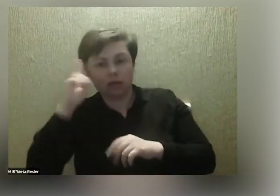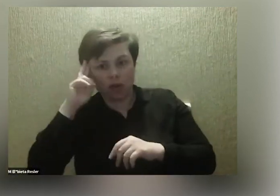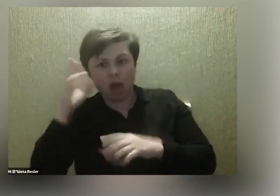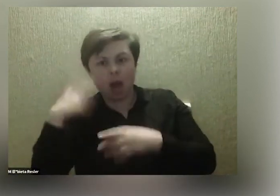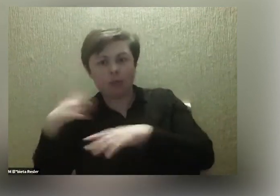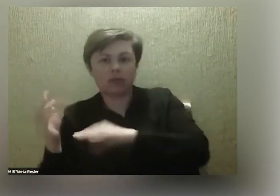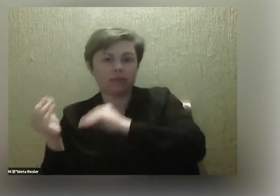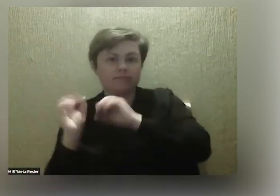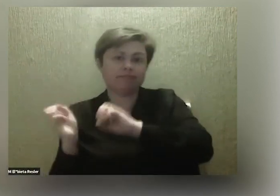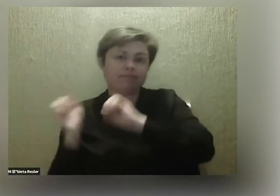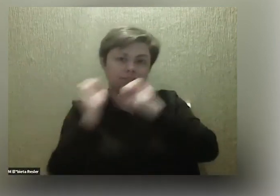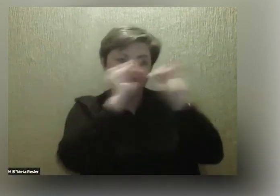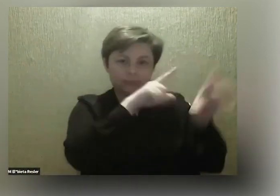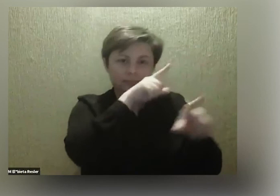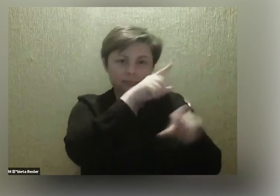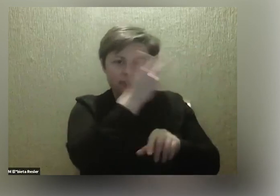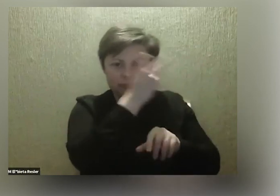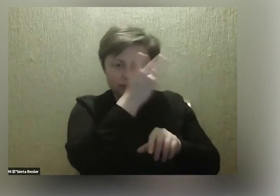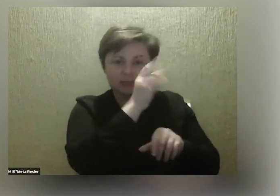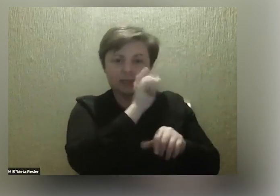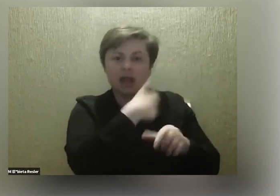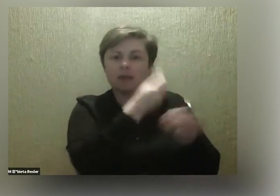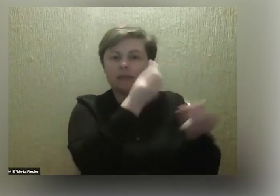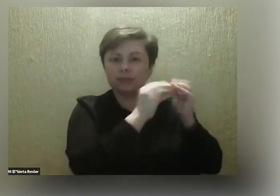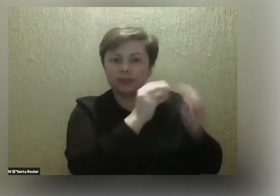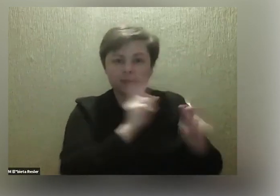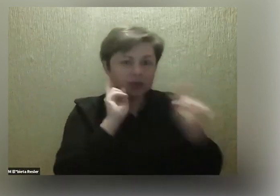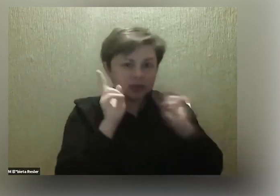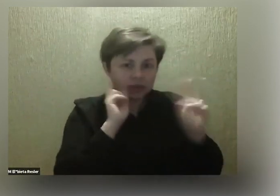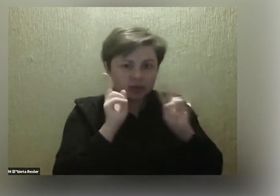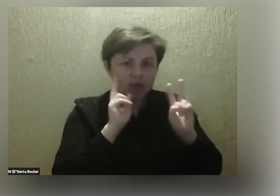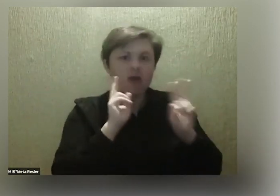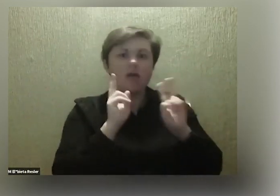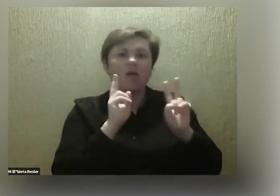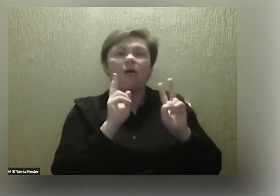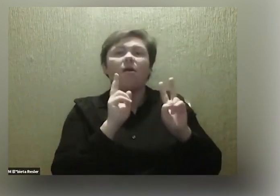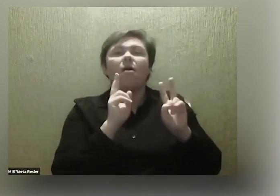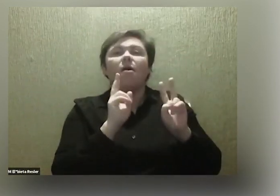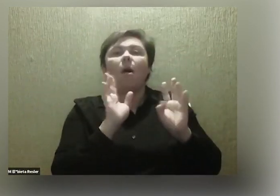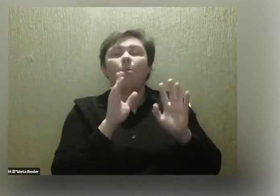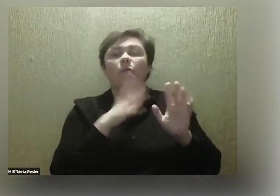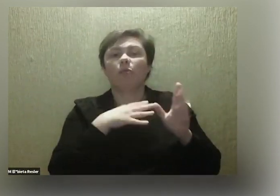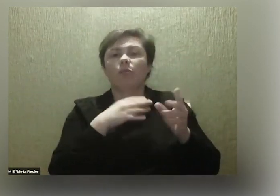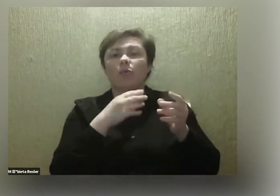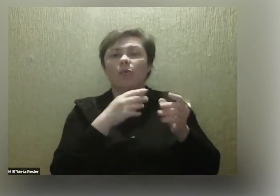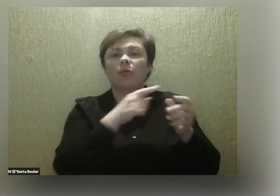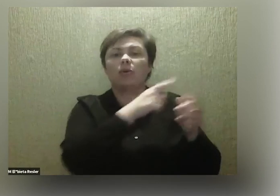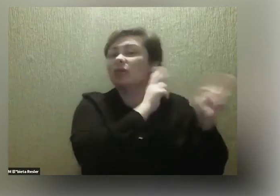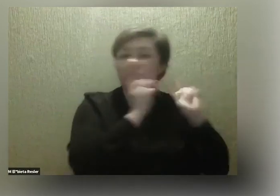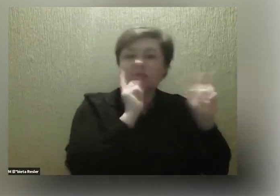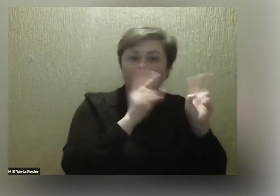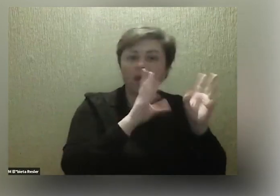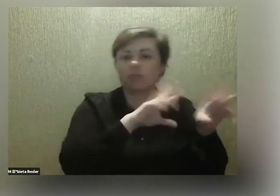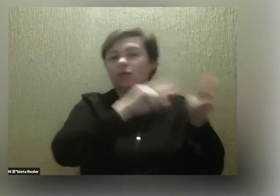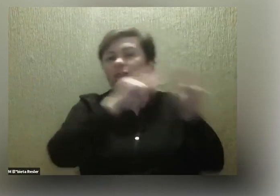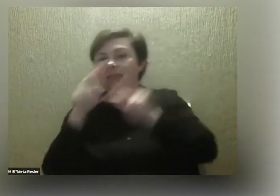potem na podstawie tego, jak my ułożyliśmy dźwięk, układane były te grafiki. Tak to mniej więcej mogę krótko opisać. Więc